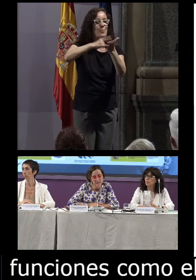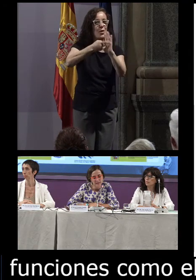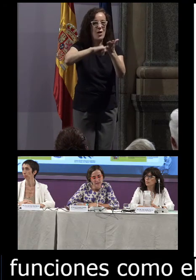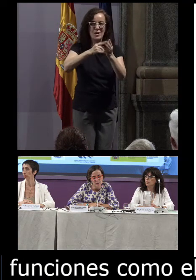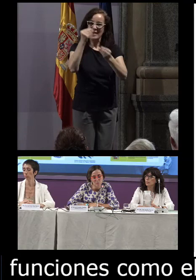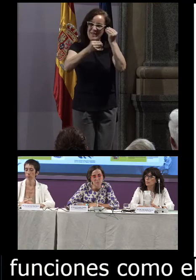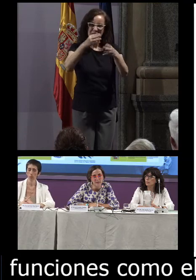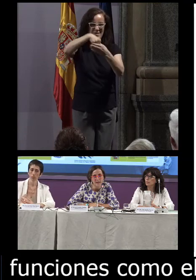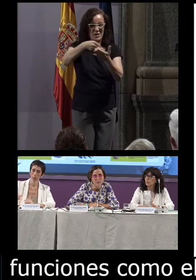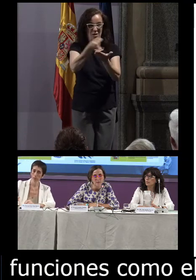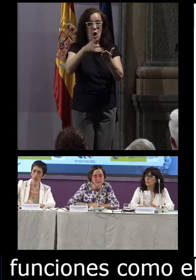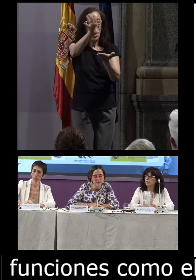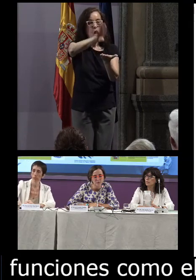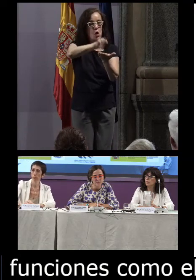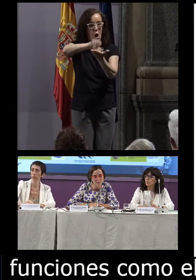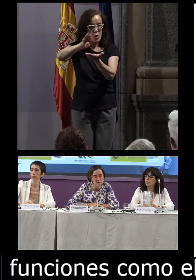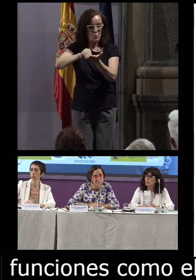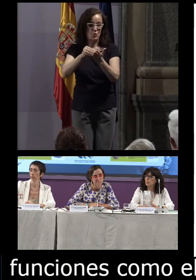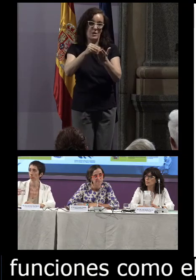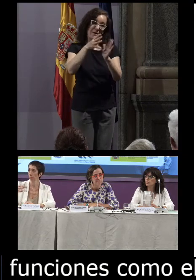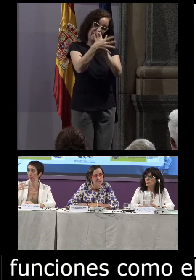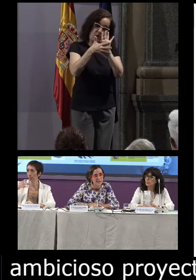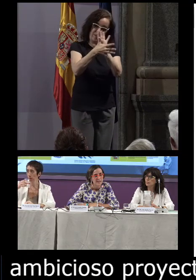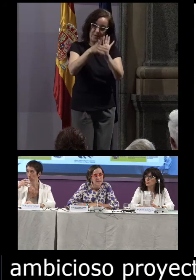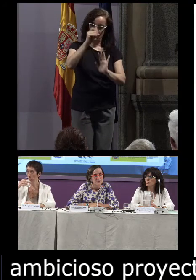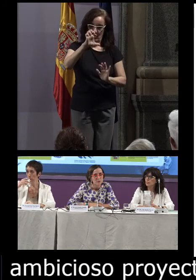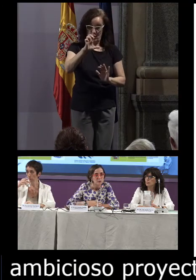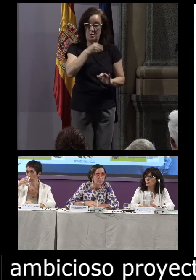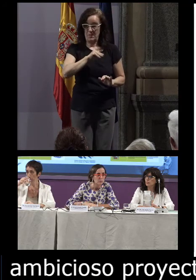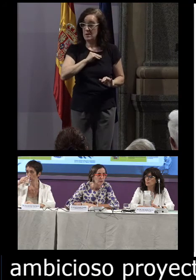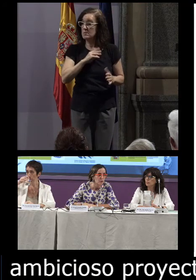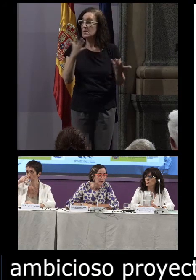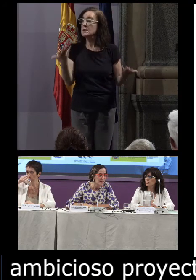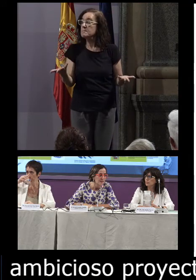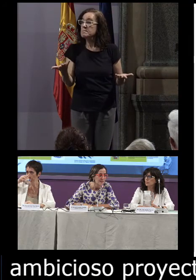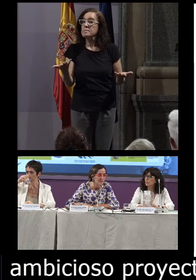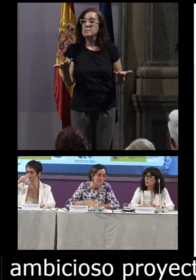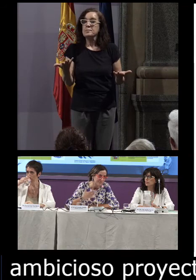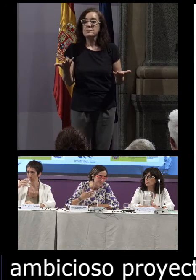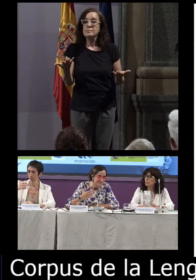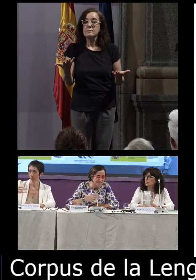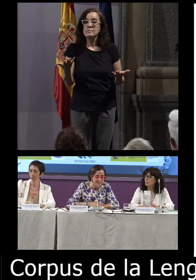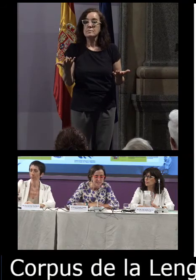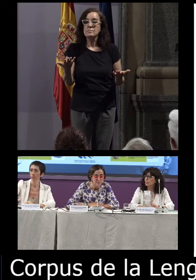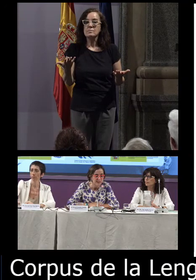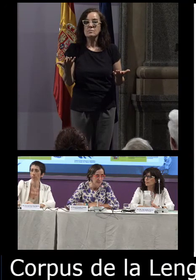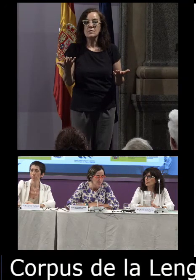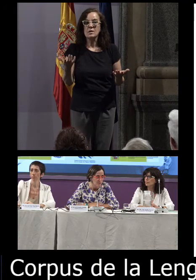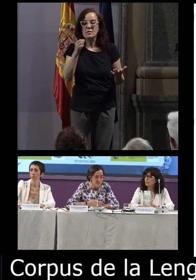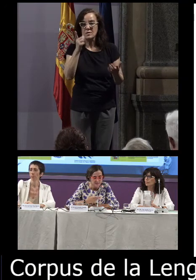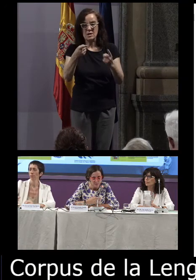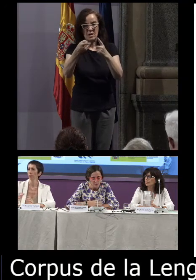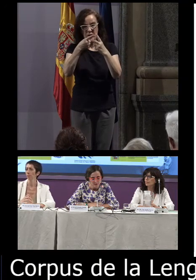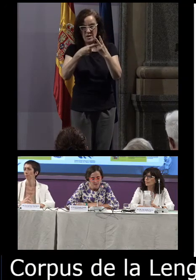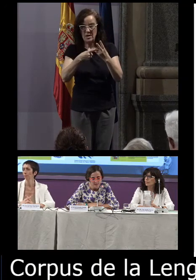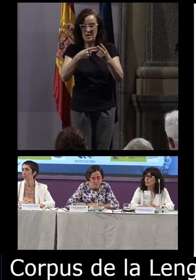implementar el Corpus para la Lengua de Signos Española. Bueno, sin perjuicio de las explicaciones